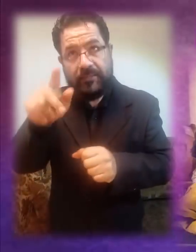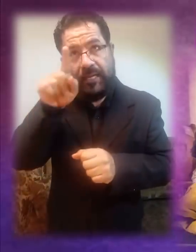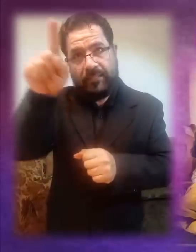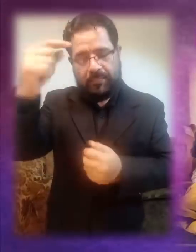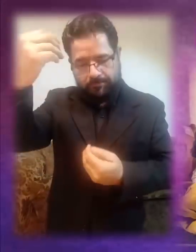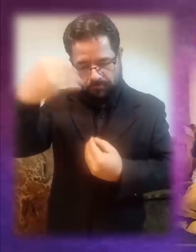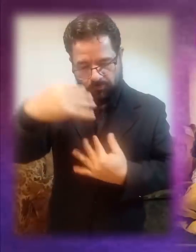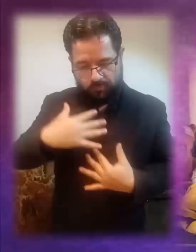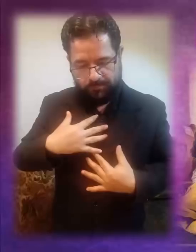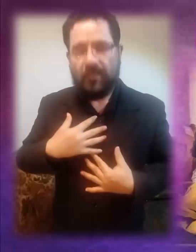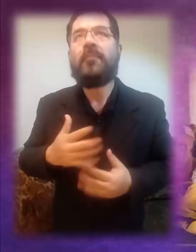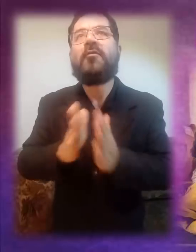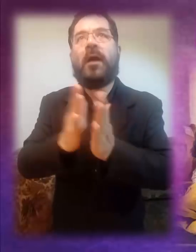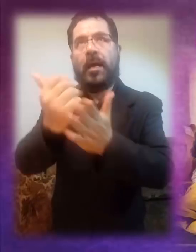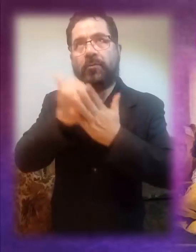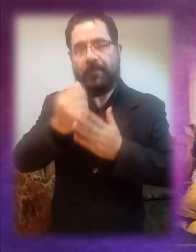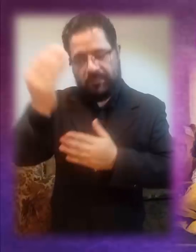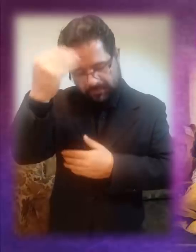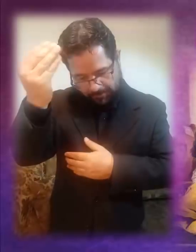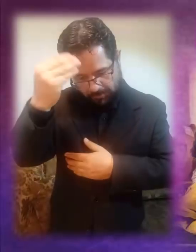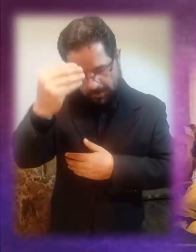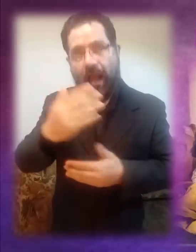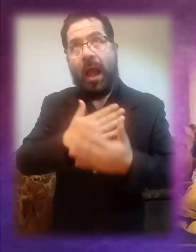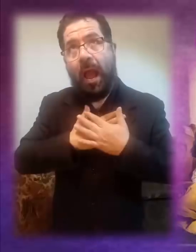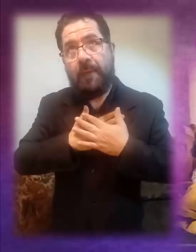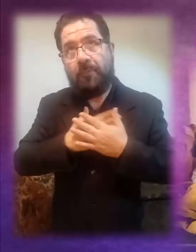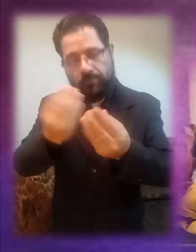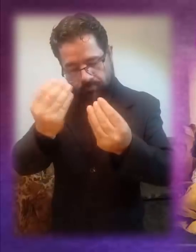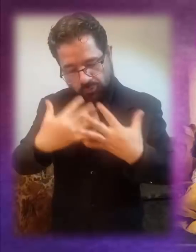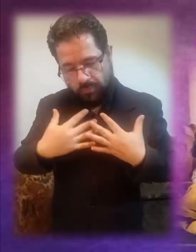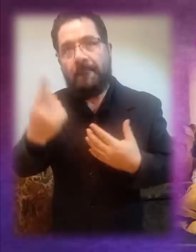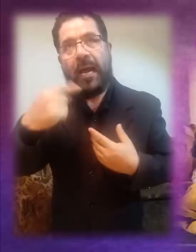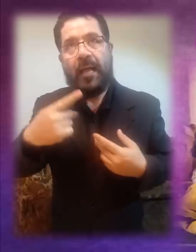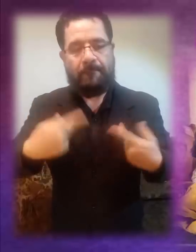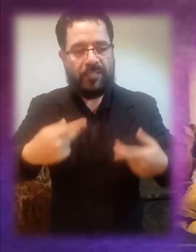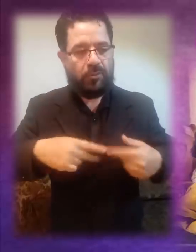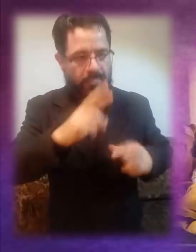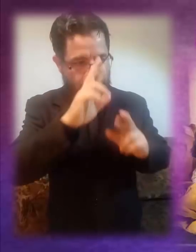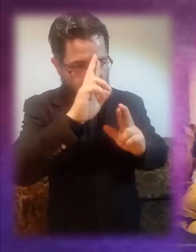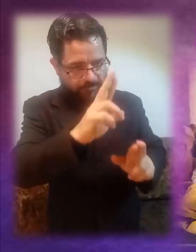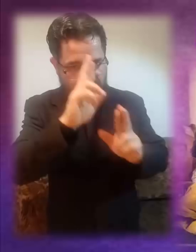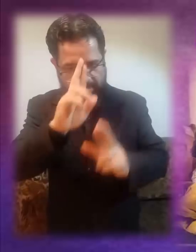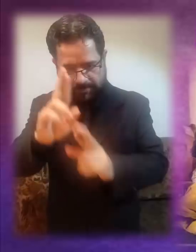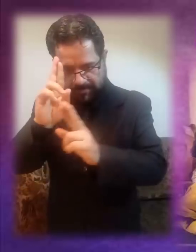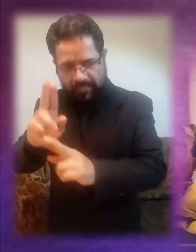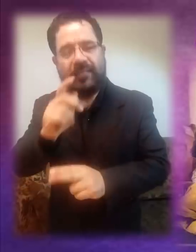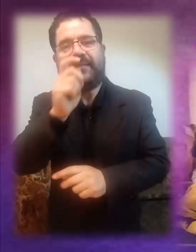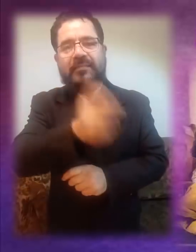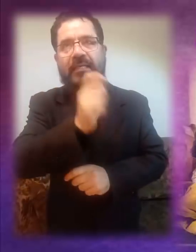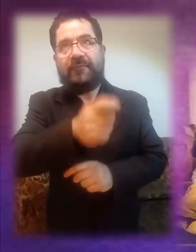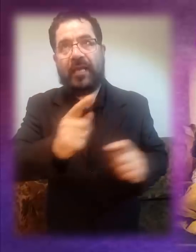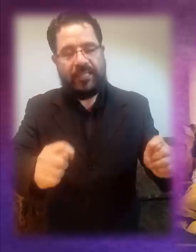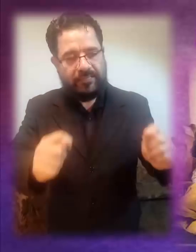presencia. Concédenos sabiduría y amor para respetar y valorar